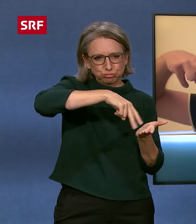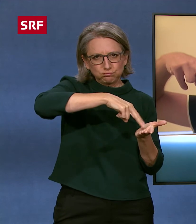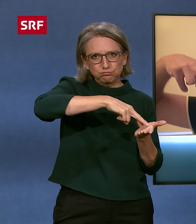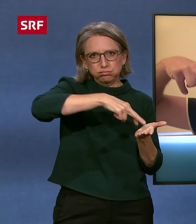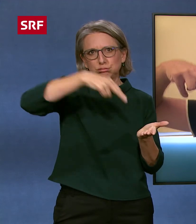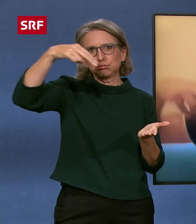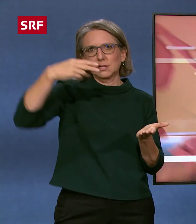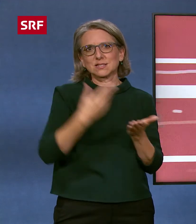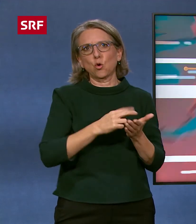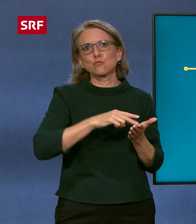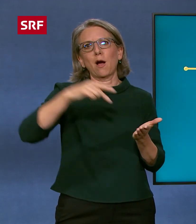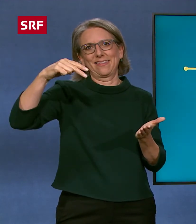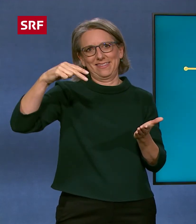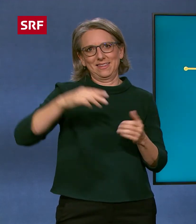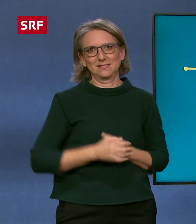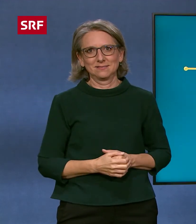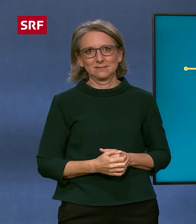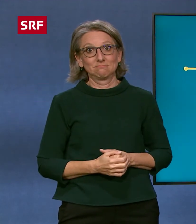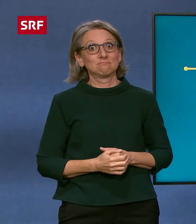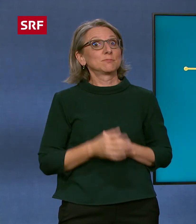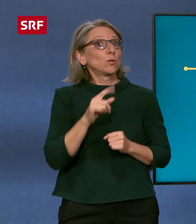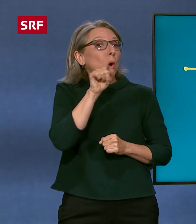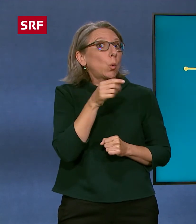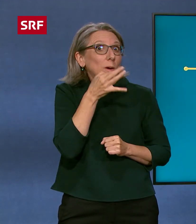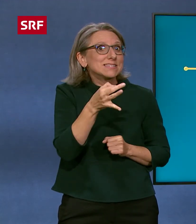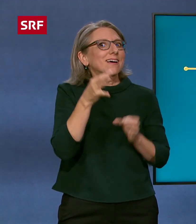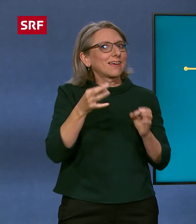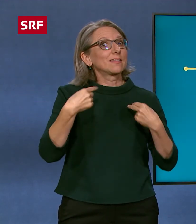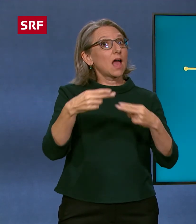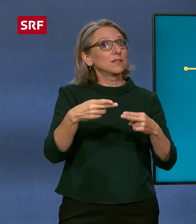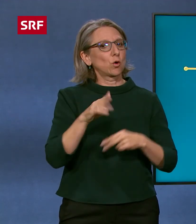so. Die richtige Lösung vom Quiz ist also B. Spaghetti.